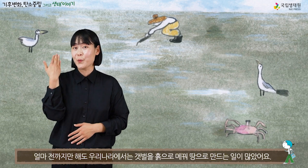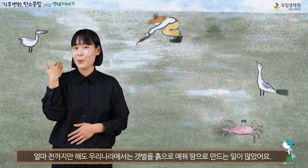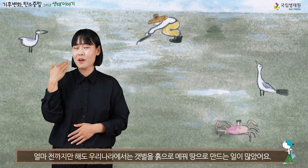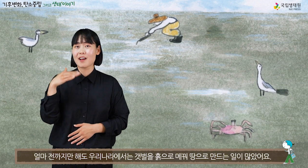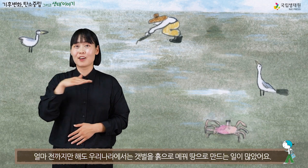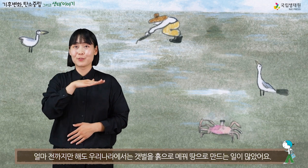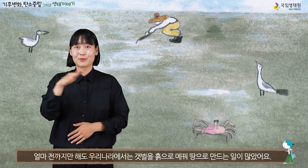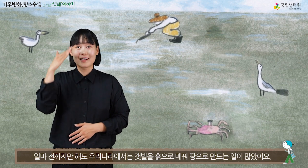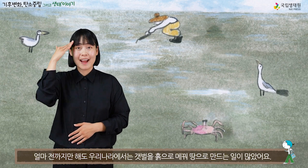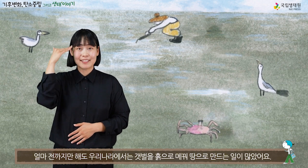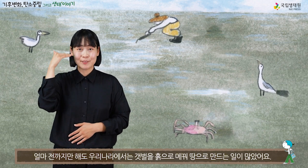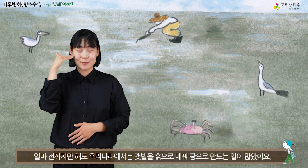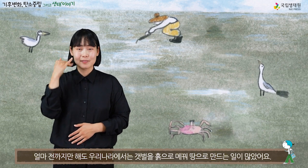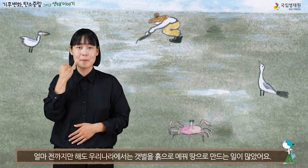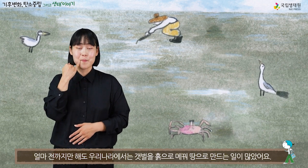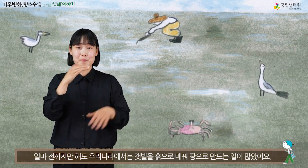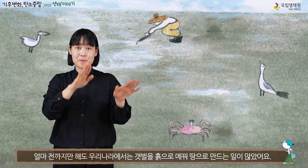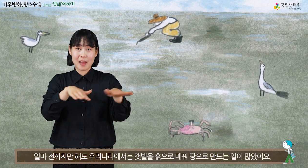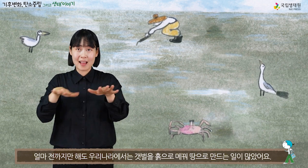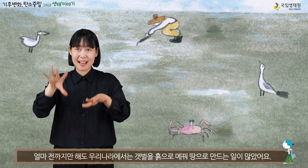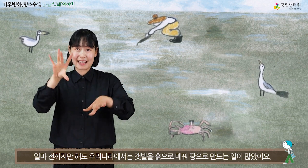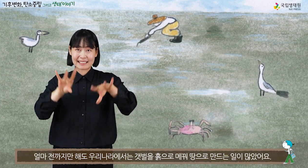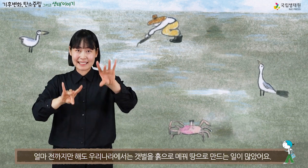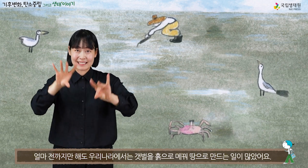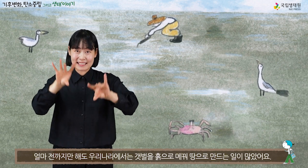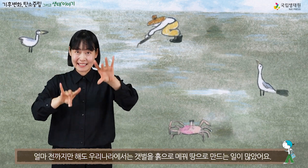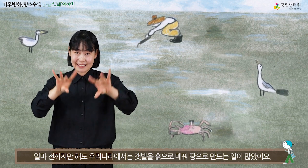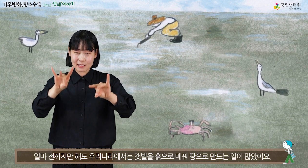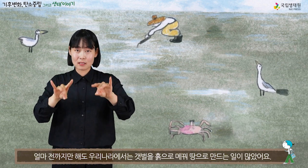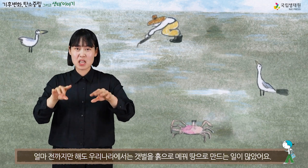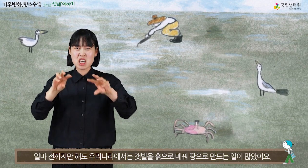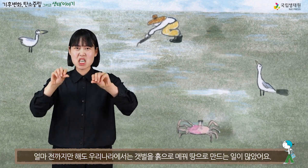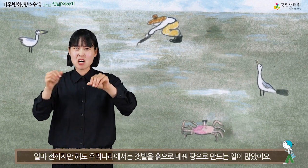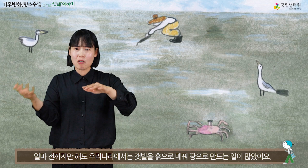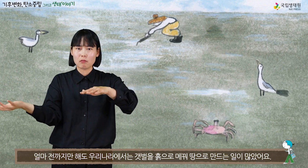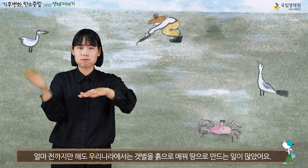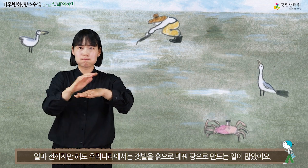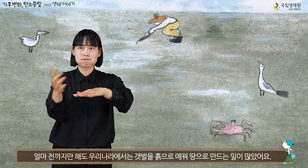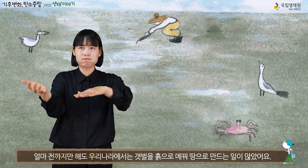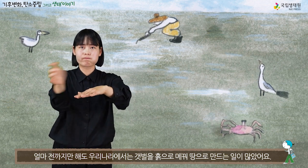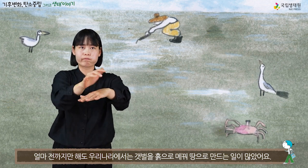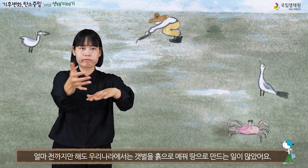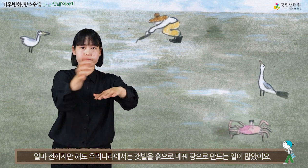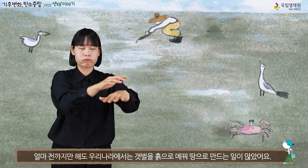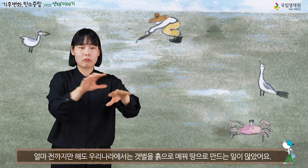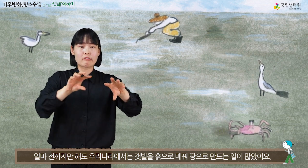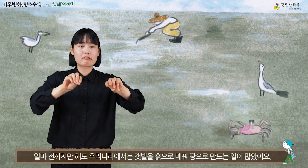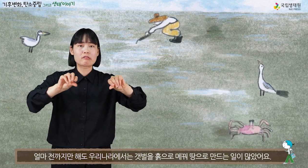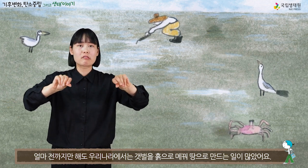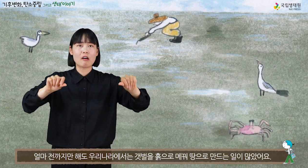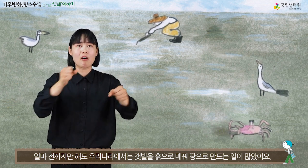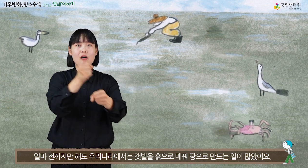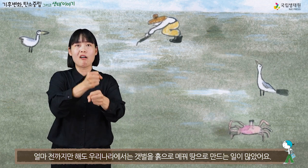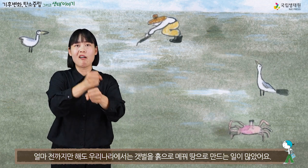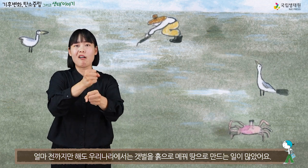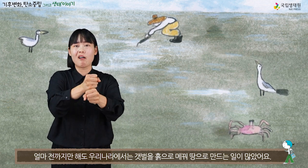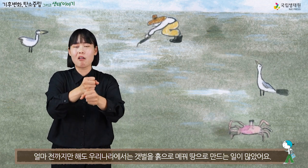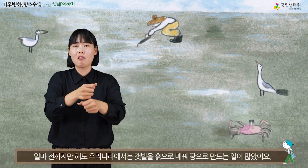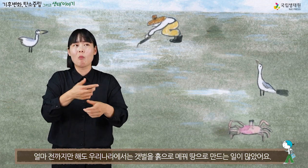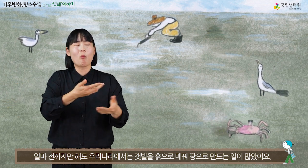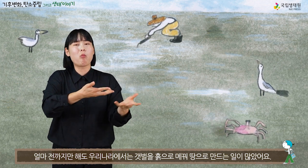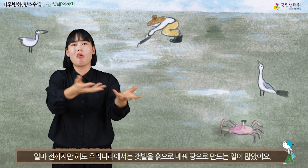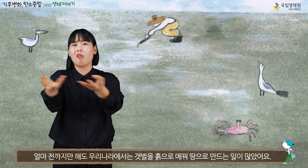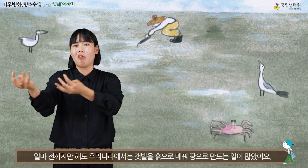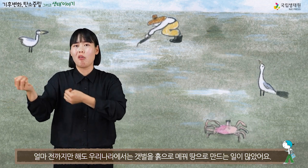얼마 전까지만 해도 우리나라에서는 갯벌을 흙으로 메꿔 땅으로 만드는 일이 많았어요.